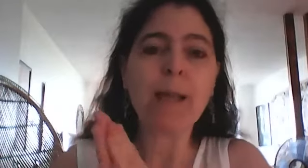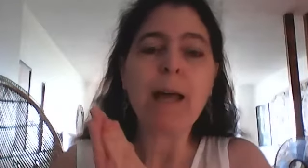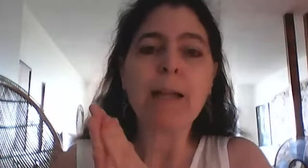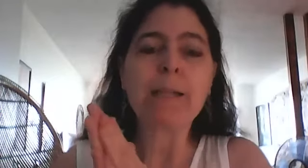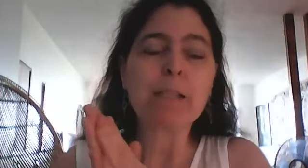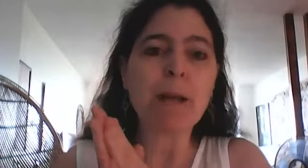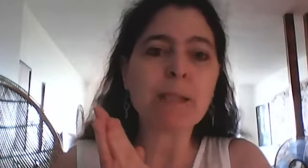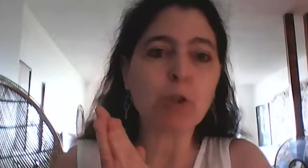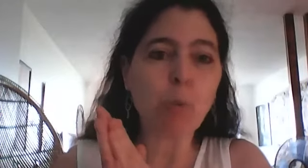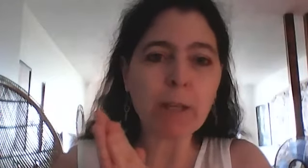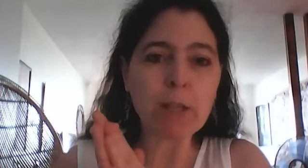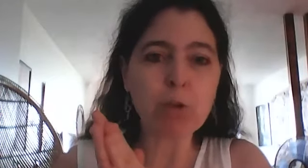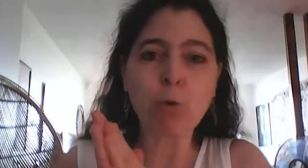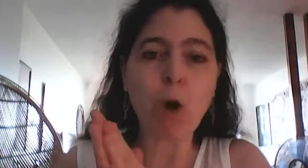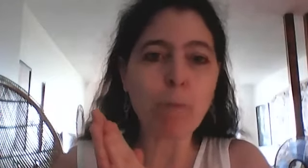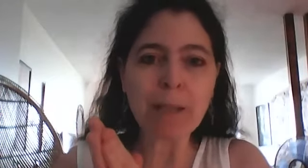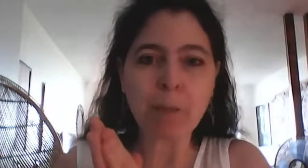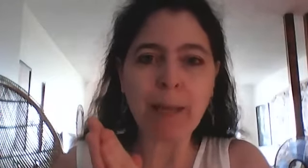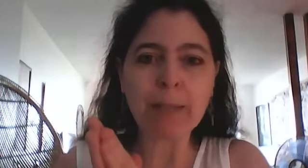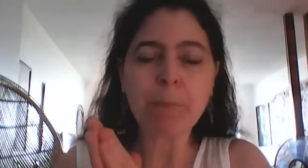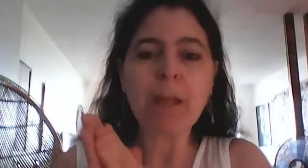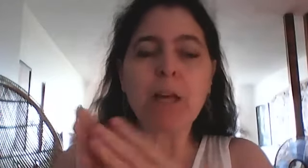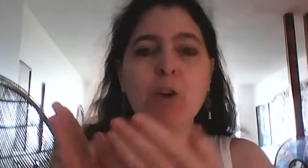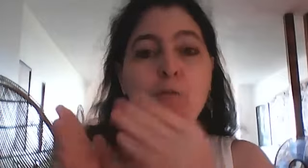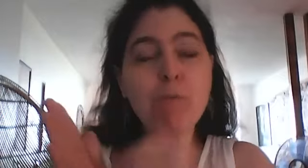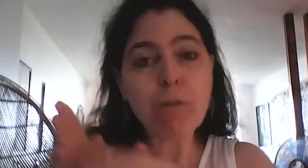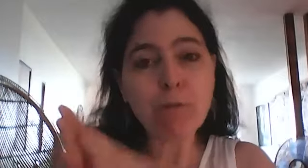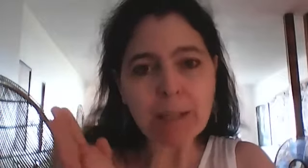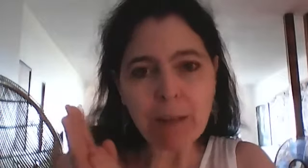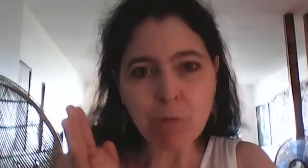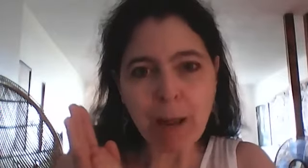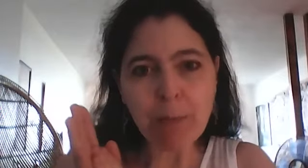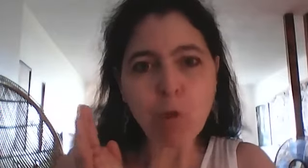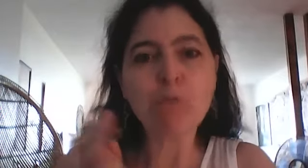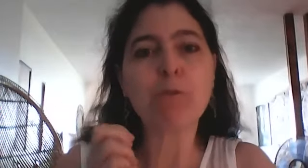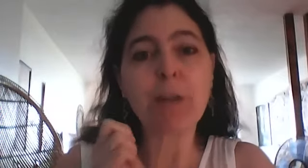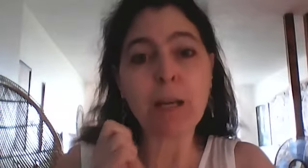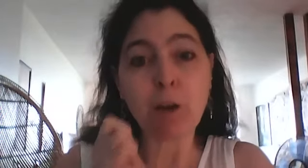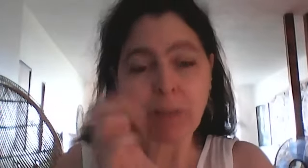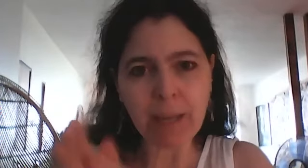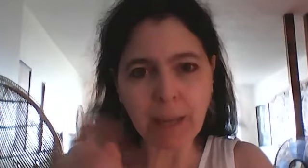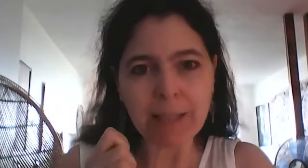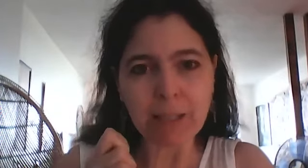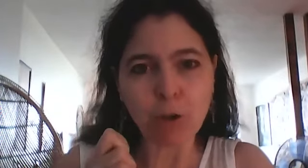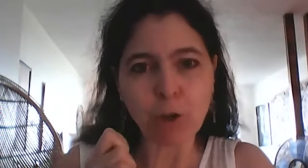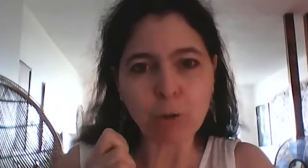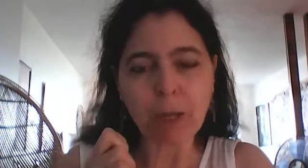les espacés de trois quatre jours ou un par semaine donc vous pouvez vous faire ça vous même ou vous pouvez l'offrir à quelqu'un d'autre